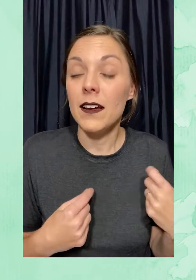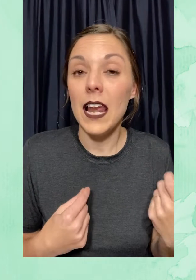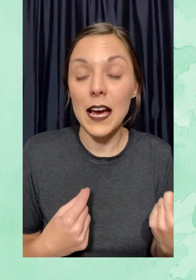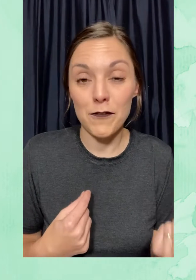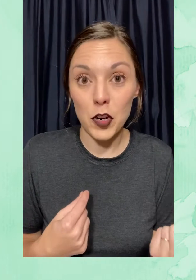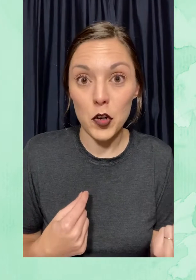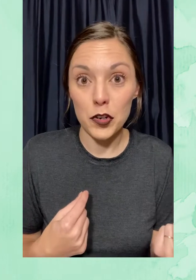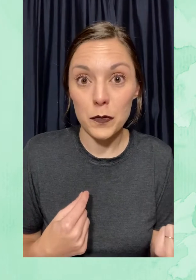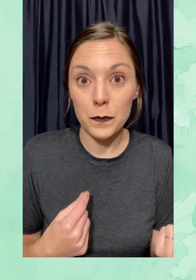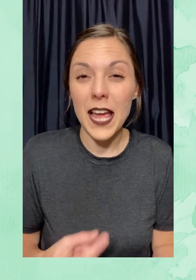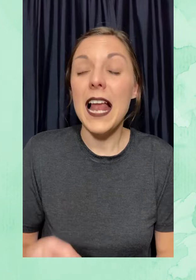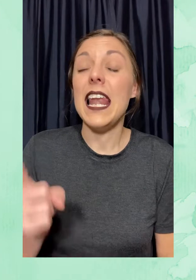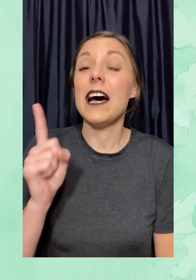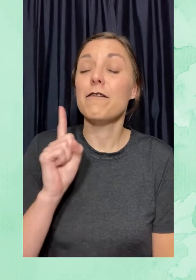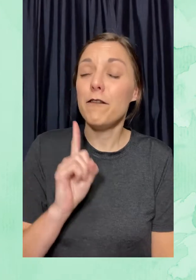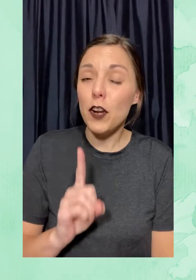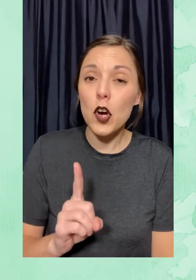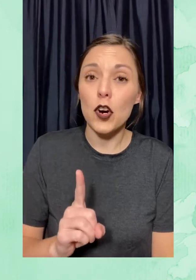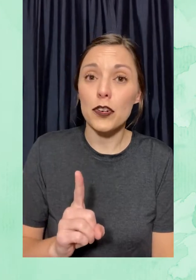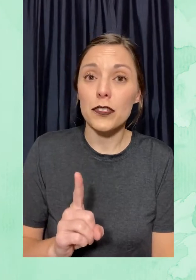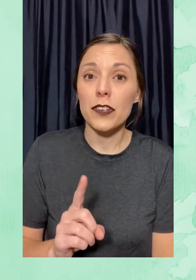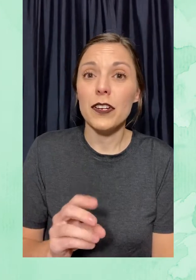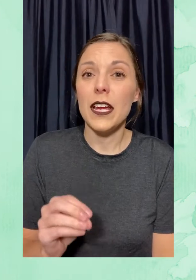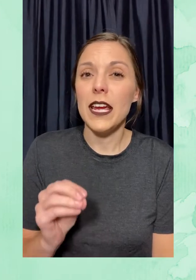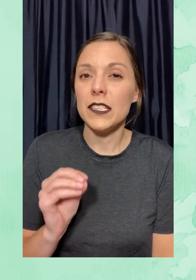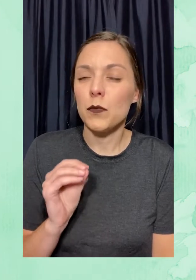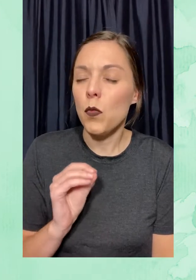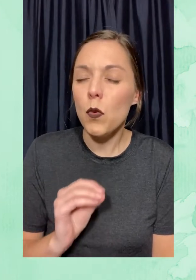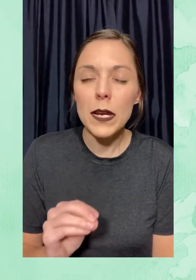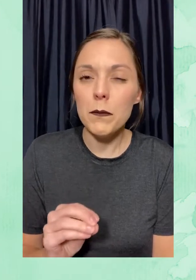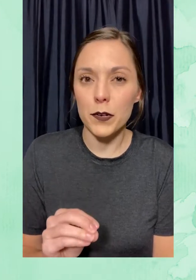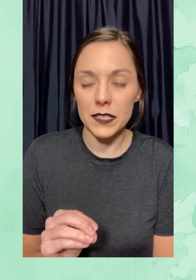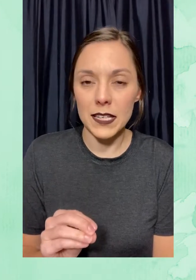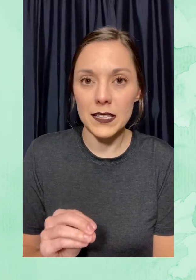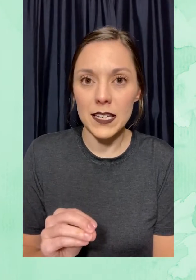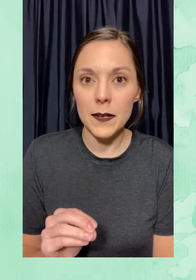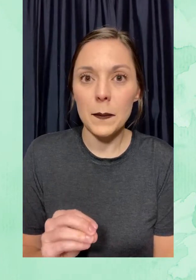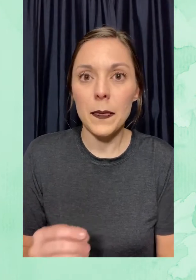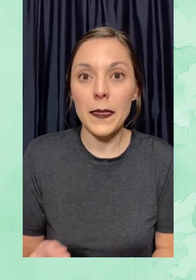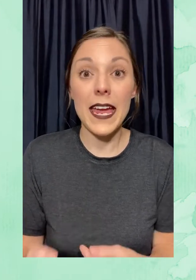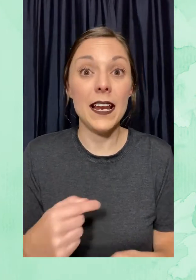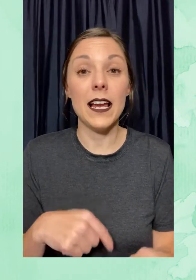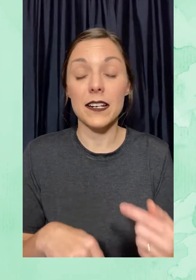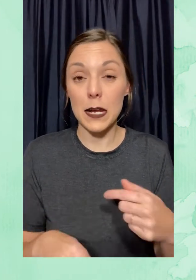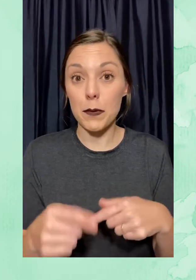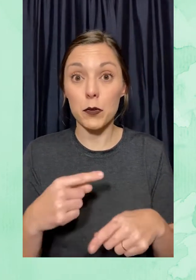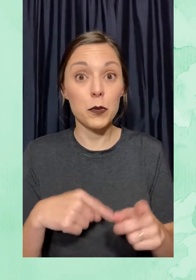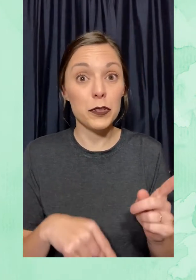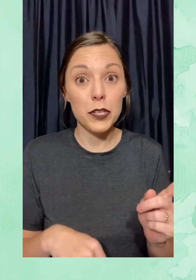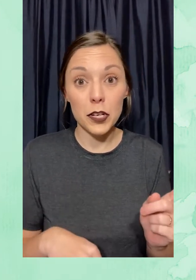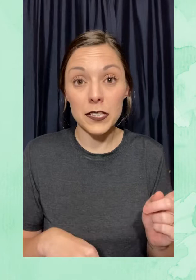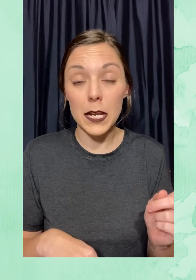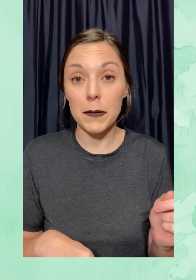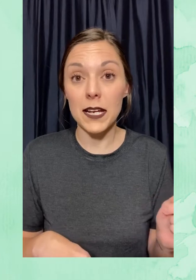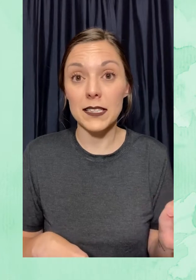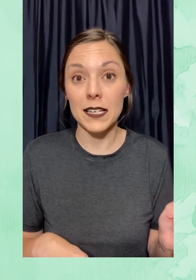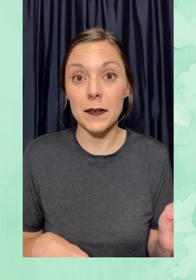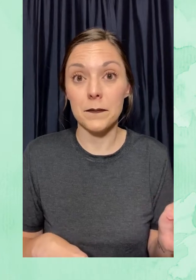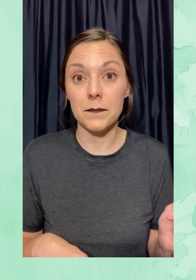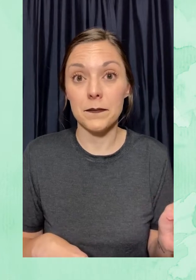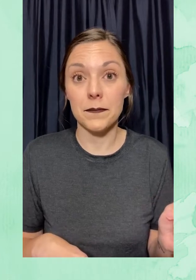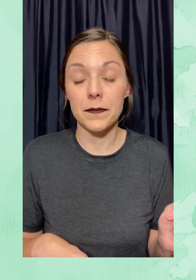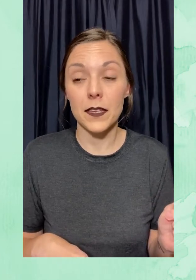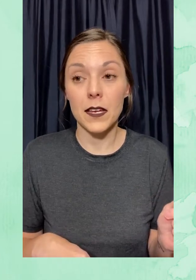la flor. La flor es muy importante en la reproducción de la